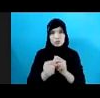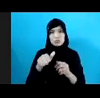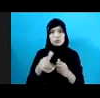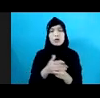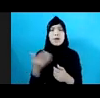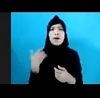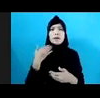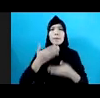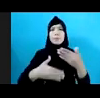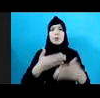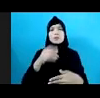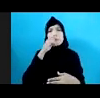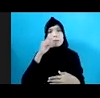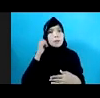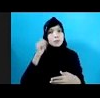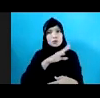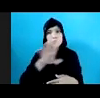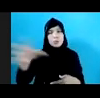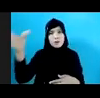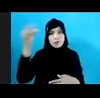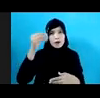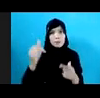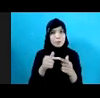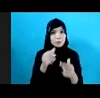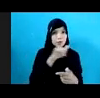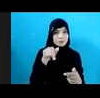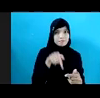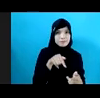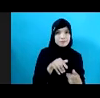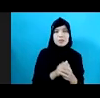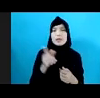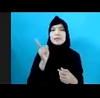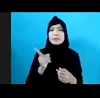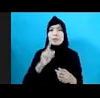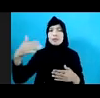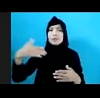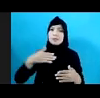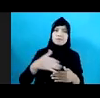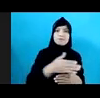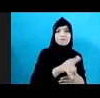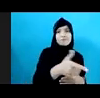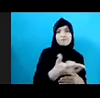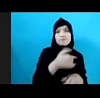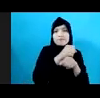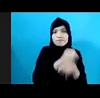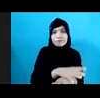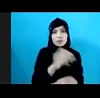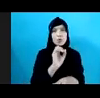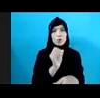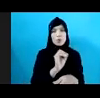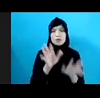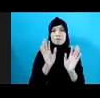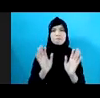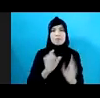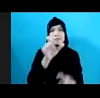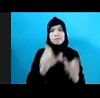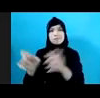Juga Pasti Sudah Sangat Paham Terkait Hal Ini Karena Ini Merupakan Alur Yang Memang Diimplementasikan Oleh Banyak Pihak